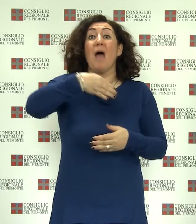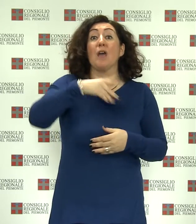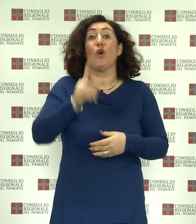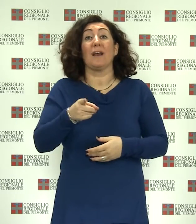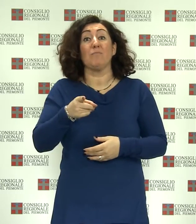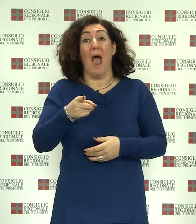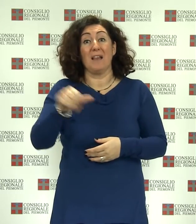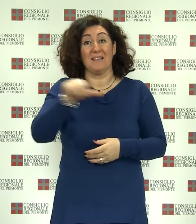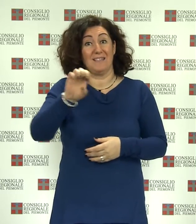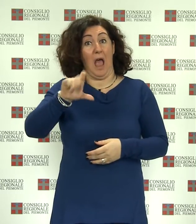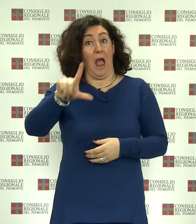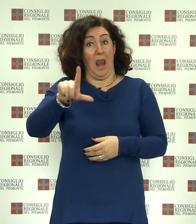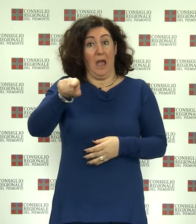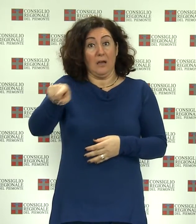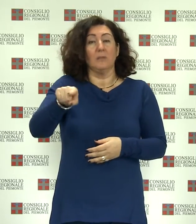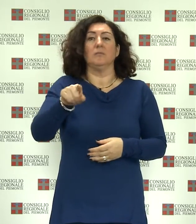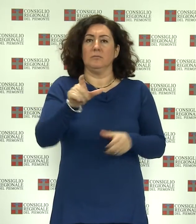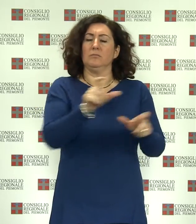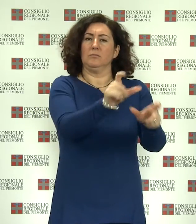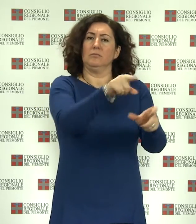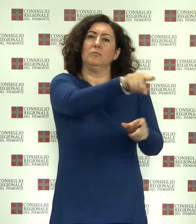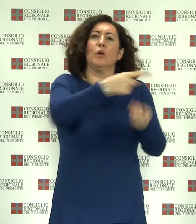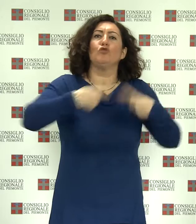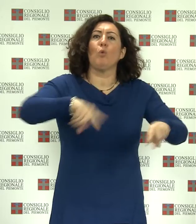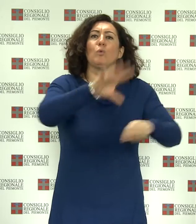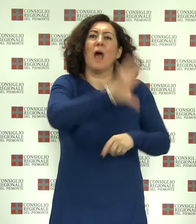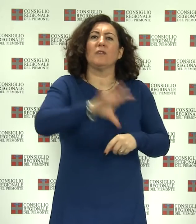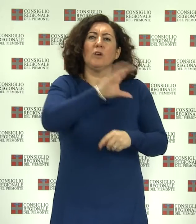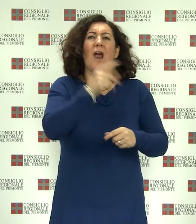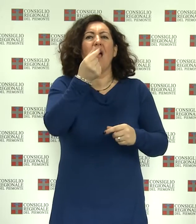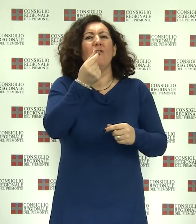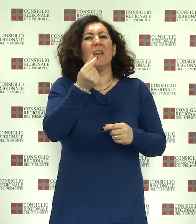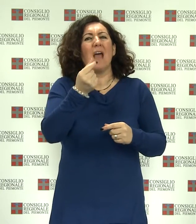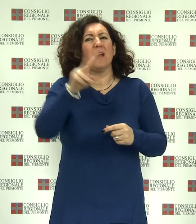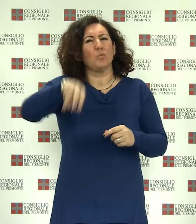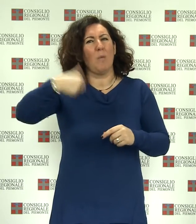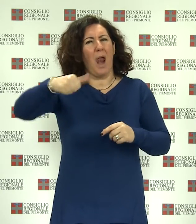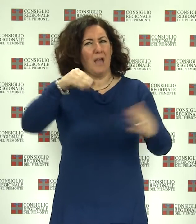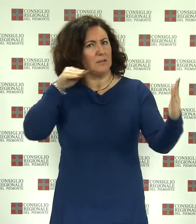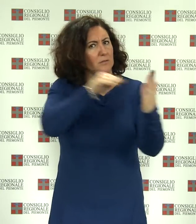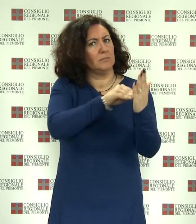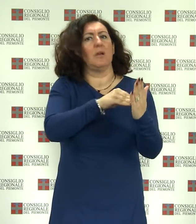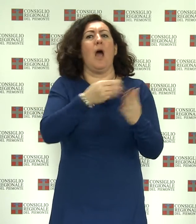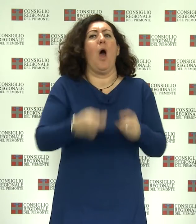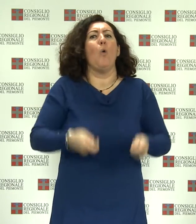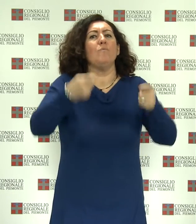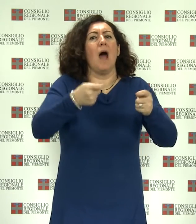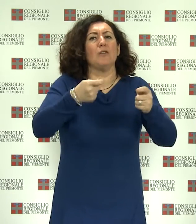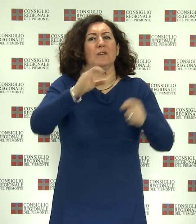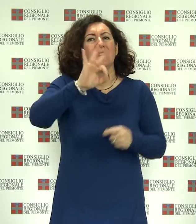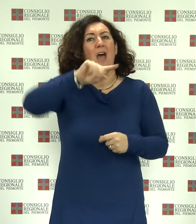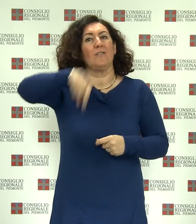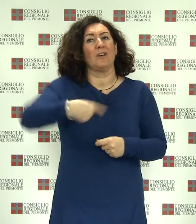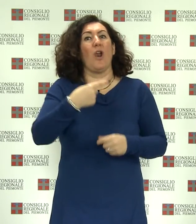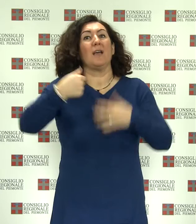che impegnano la giunta regionale a inserire in finanziaria 2016 un aumento dello 0,15% dell'aliquota